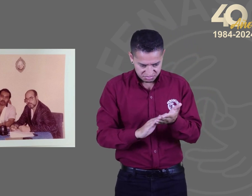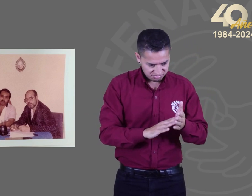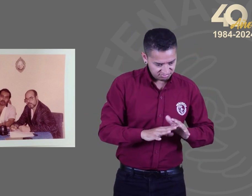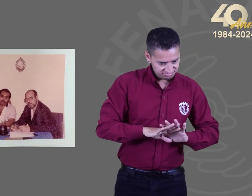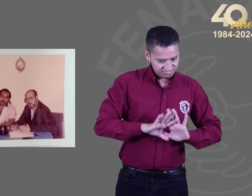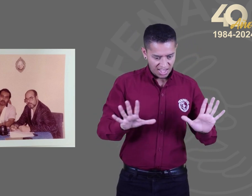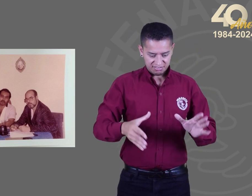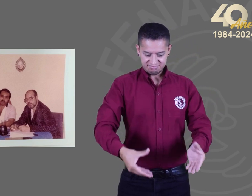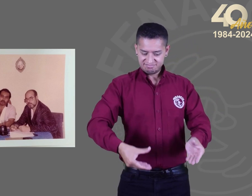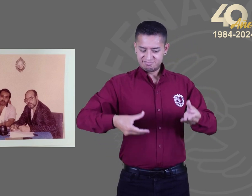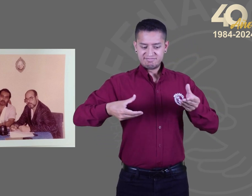2 de enero.